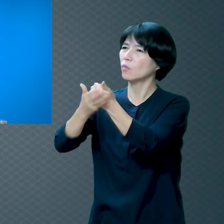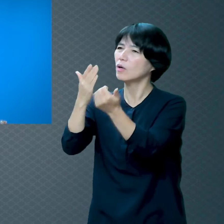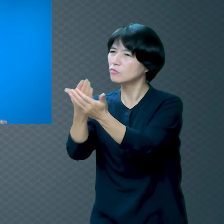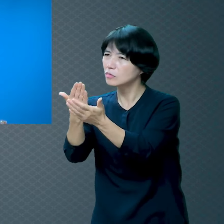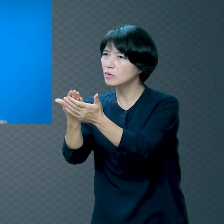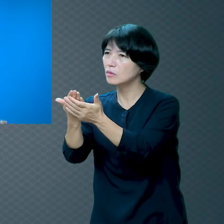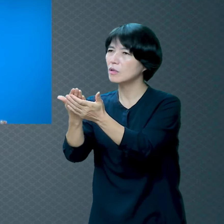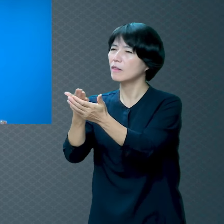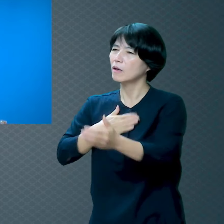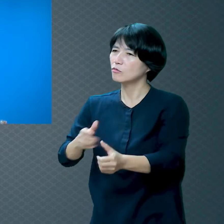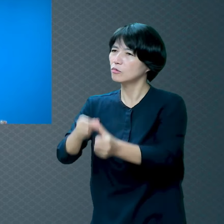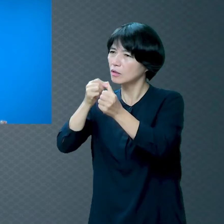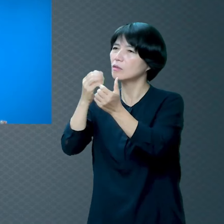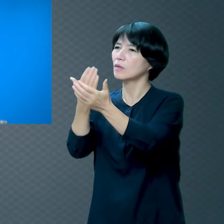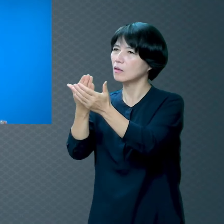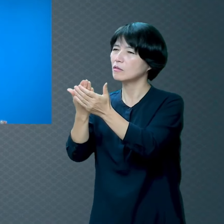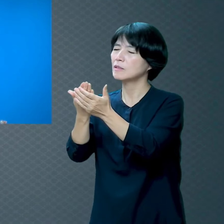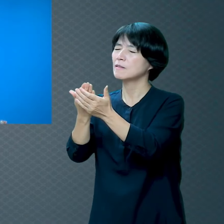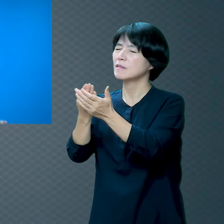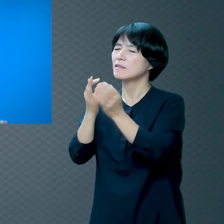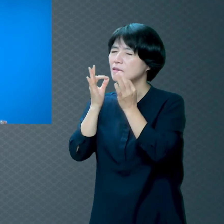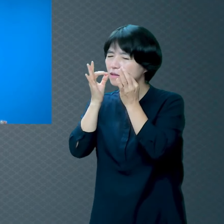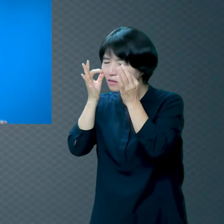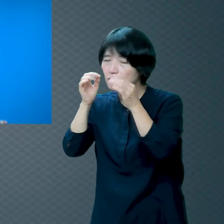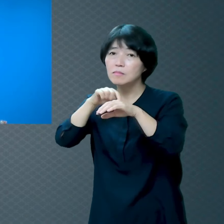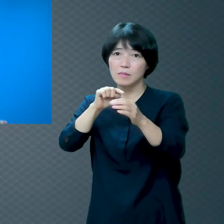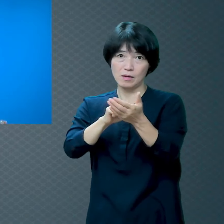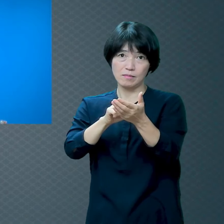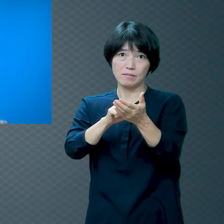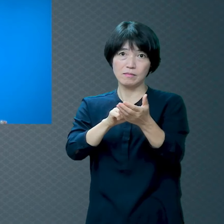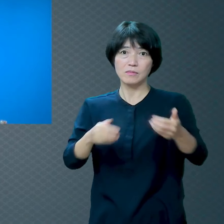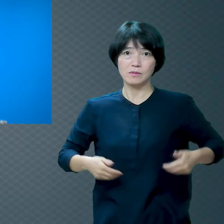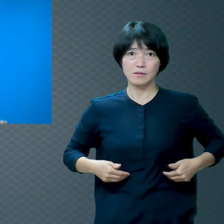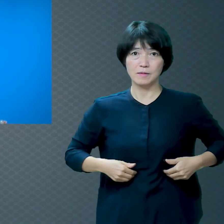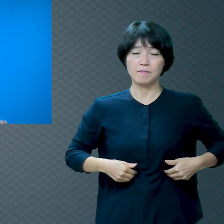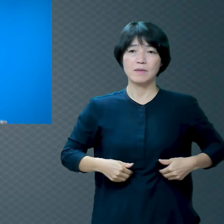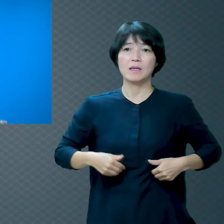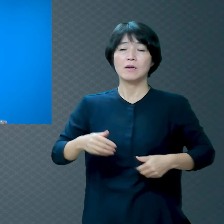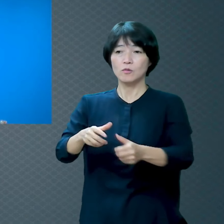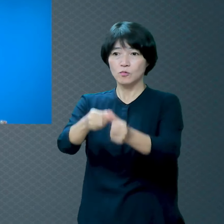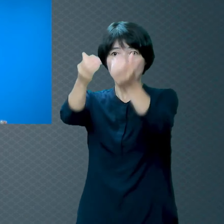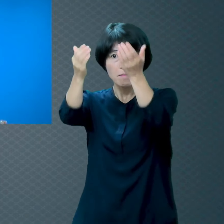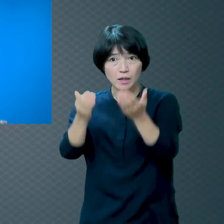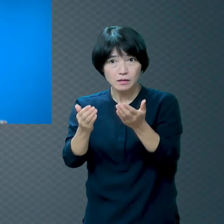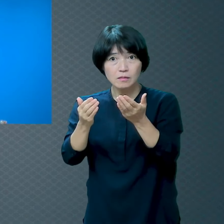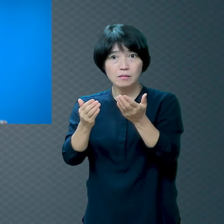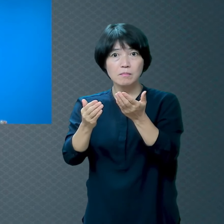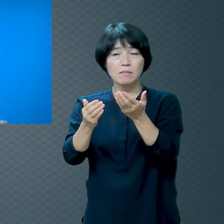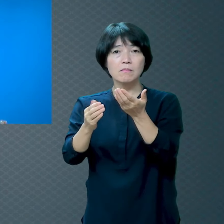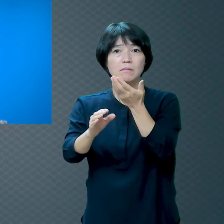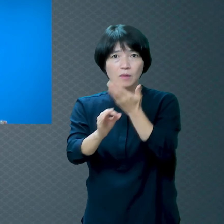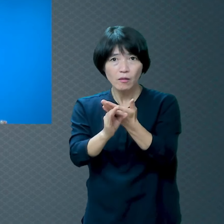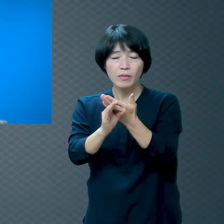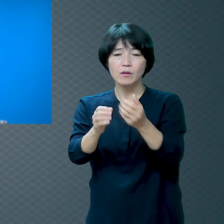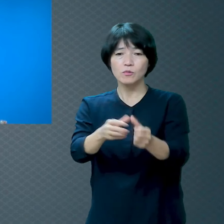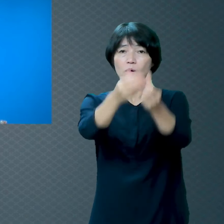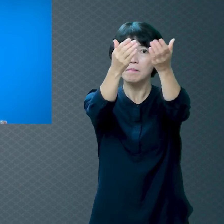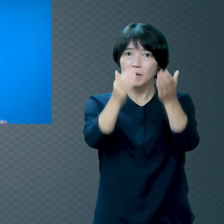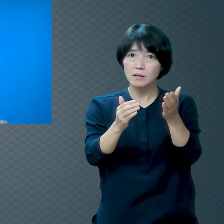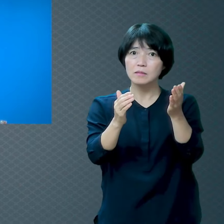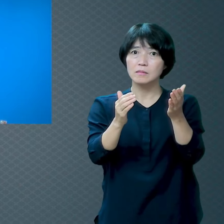기억하십시오 기억하십시오 행복이 있습니다 기쁨이 있습니다 변치 않는 즐거움이 있습니다